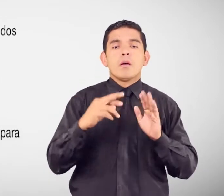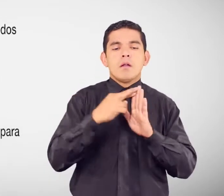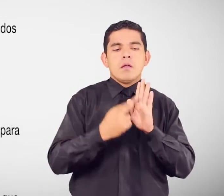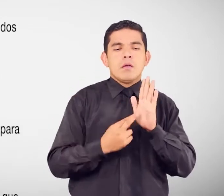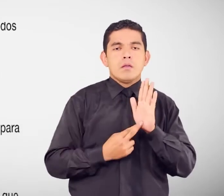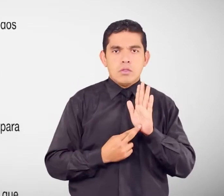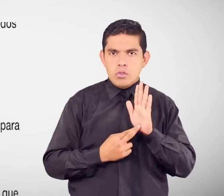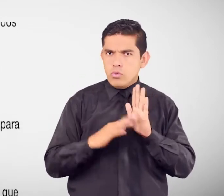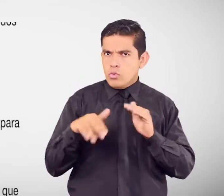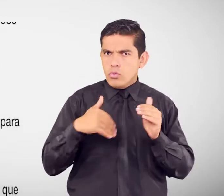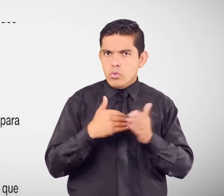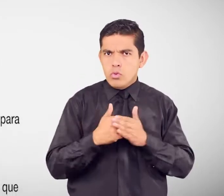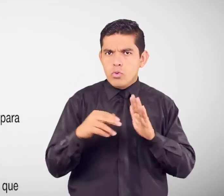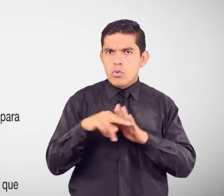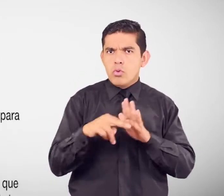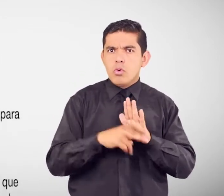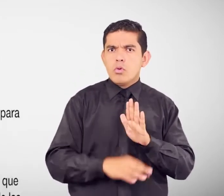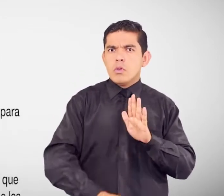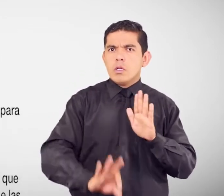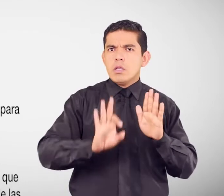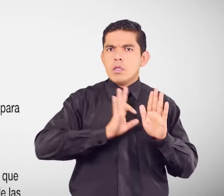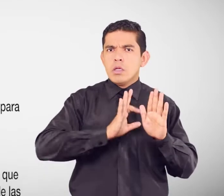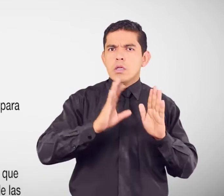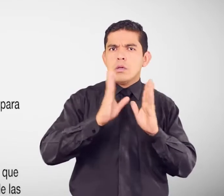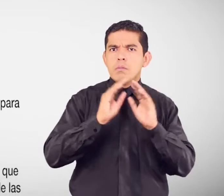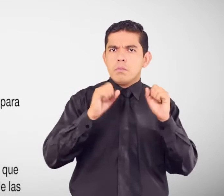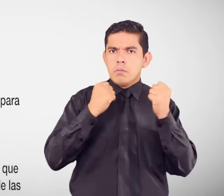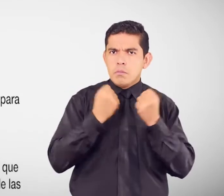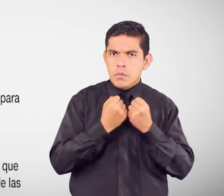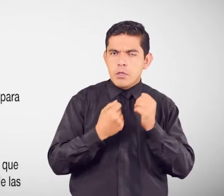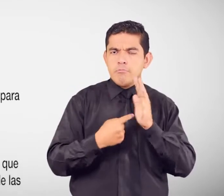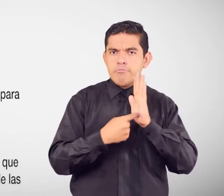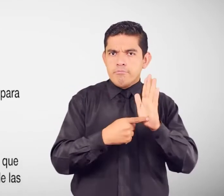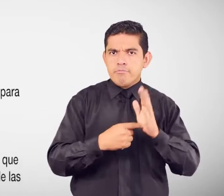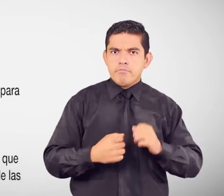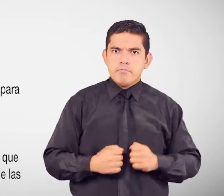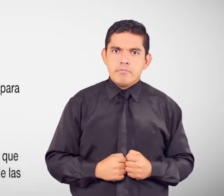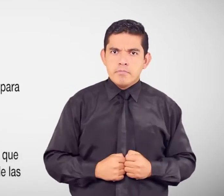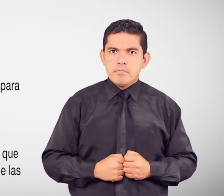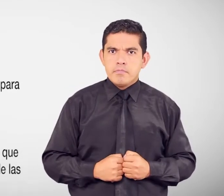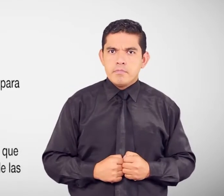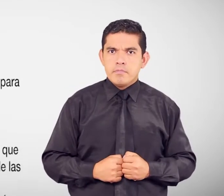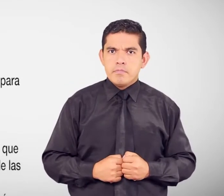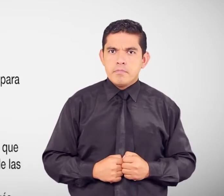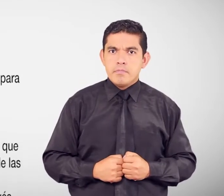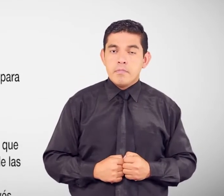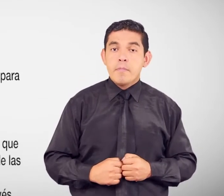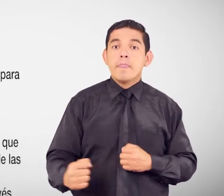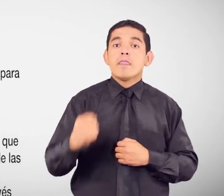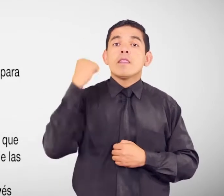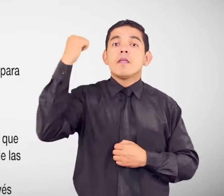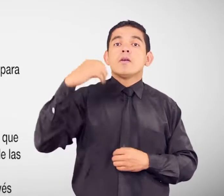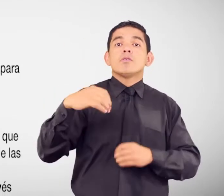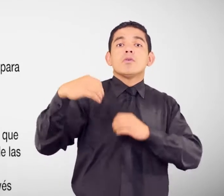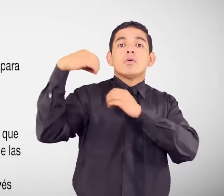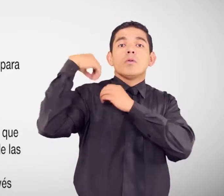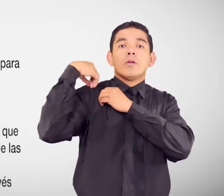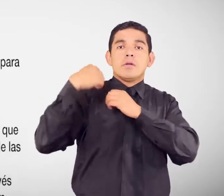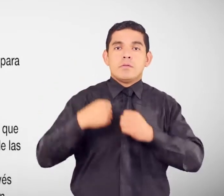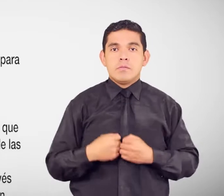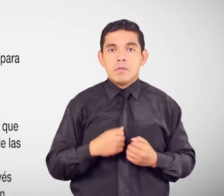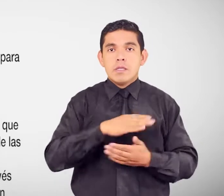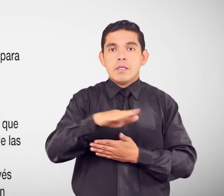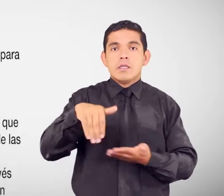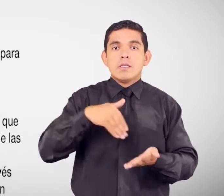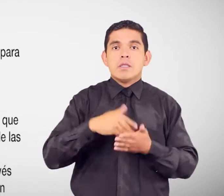esta transferencia Derechos y obligaciones Centros diurnos De desarrollo integral Para personas Con discapacidad